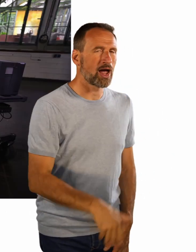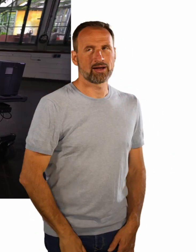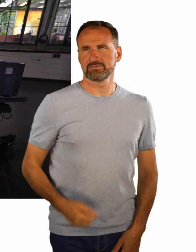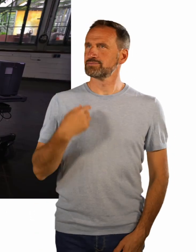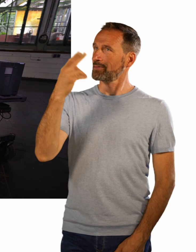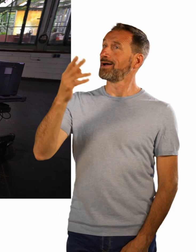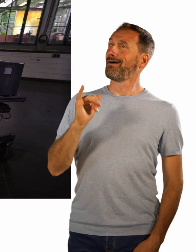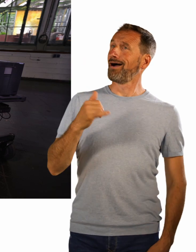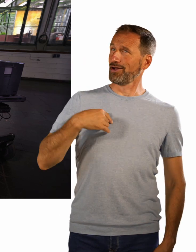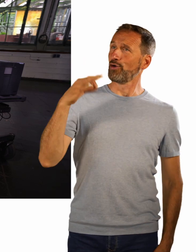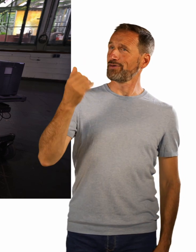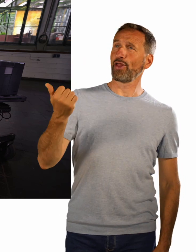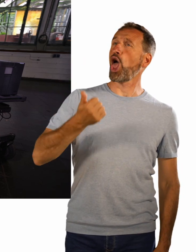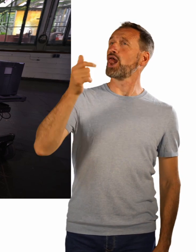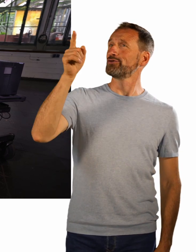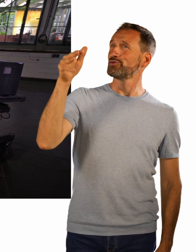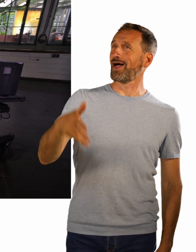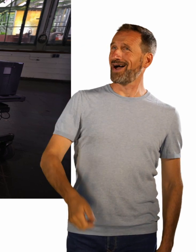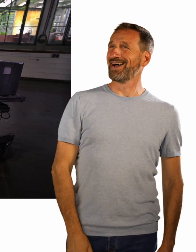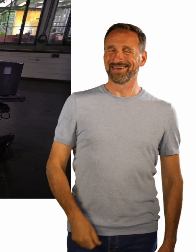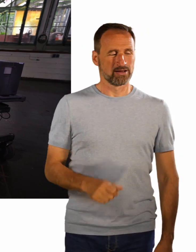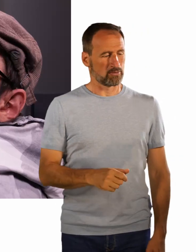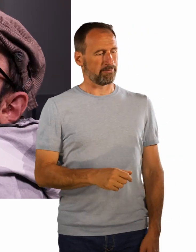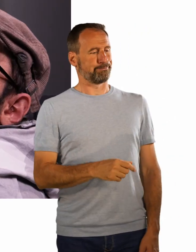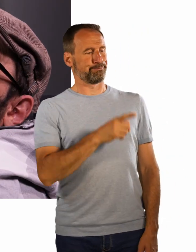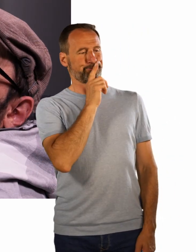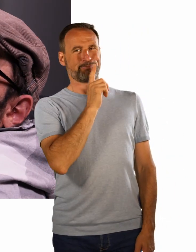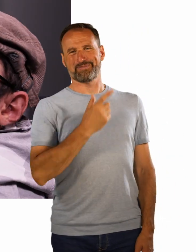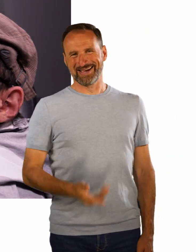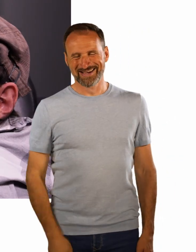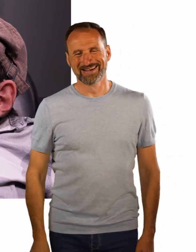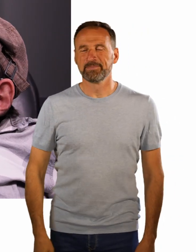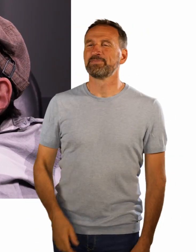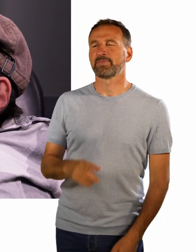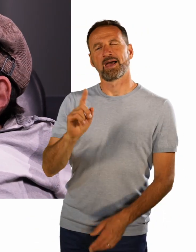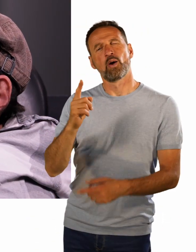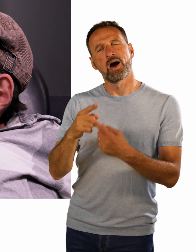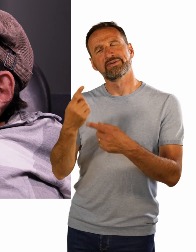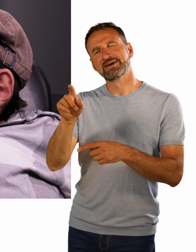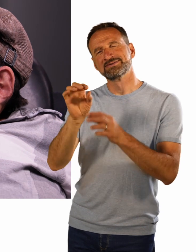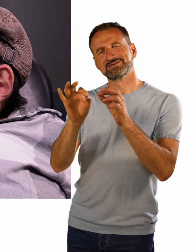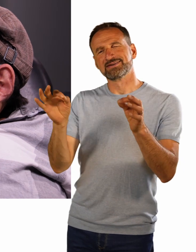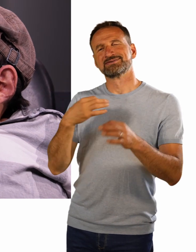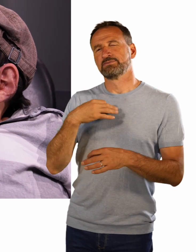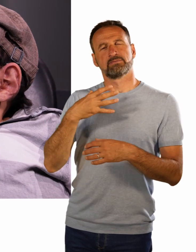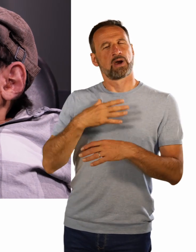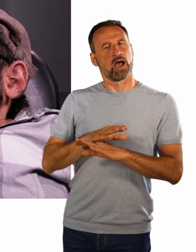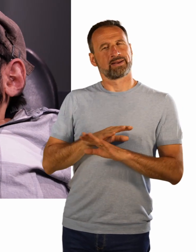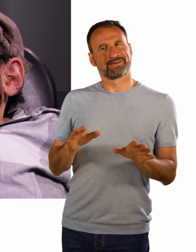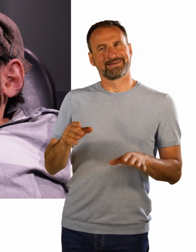finde es auch richtig toll, dass du hier bist. Ja, Oh, äh, ja. Einen anderen Satz, den ich überhaupt nicht leiden kann, ist, darfst du eigentlich trinken, wenn